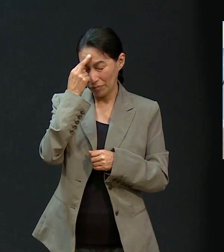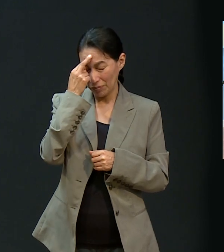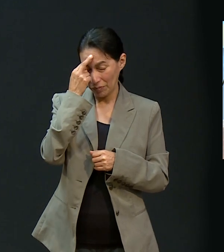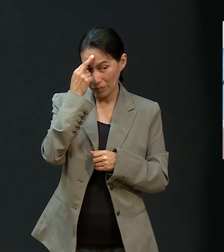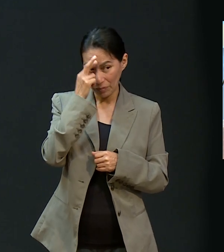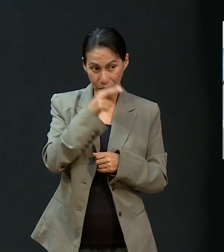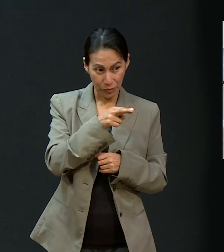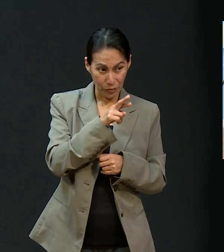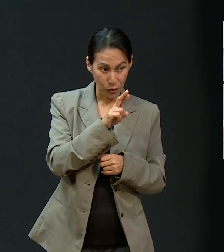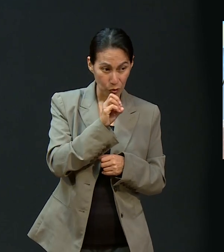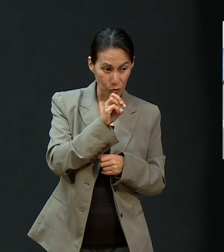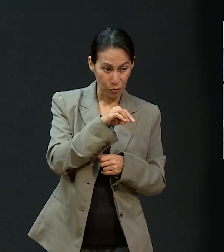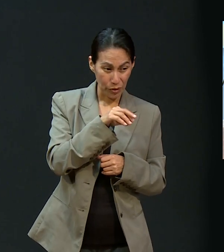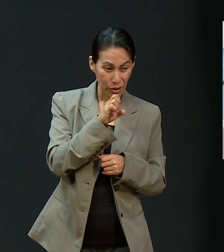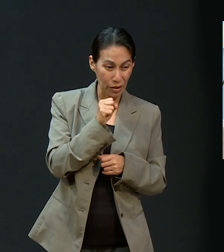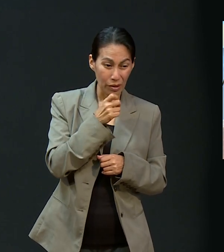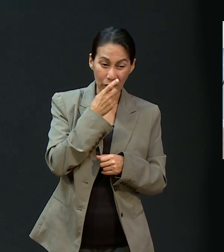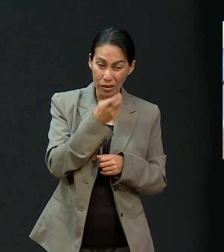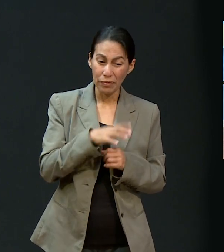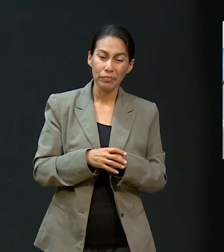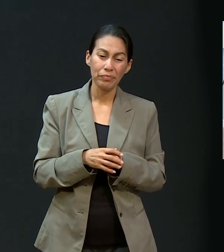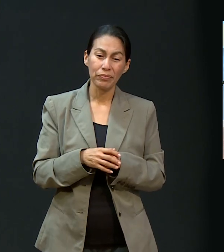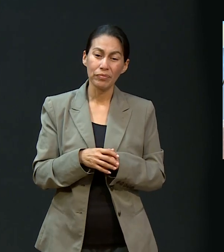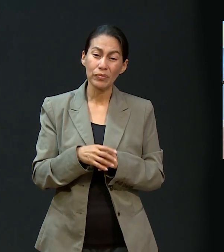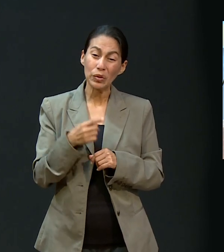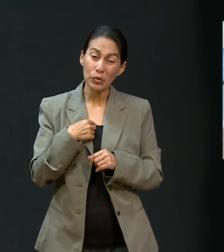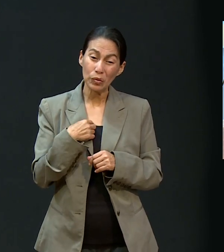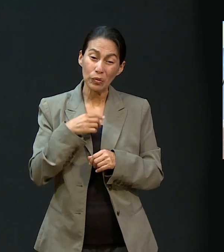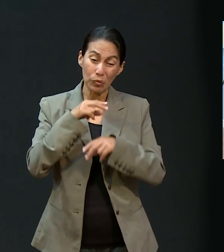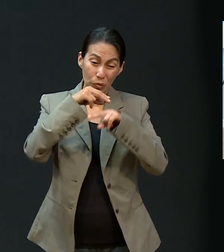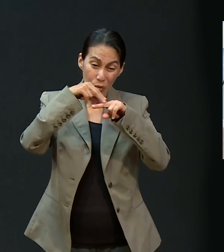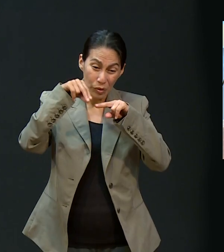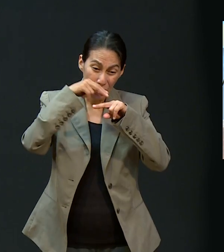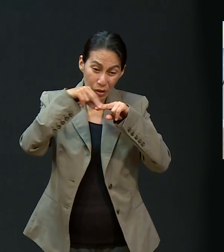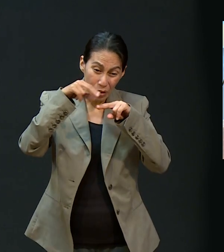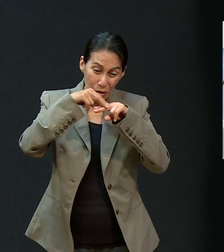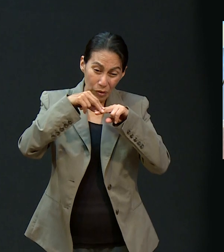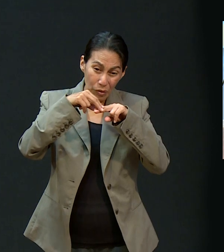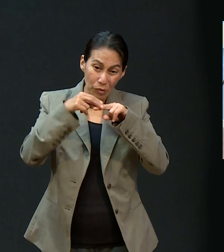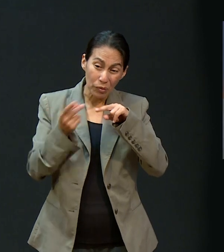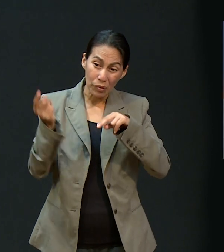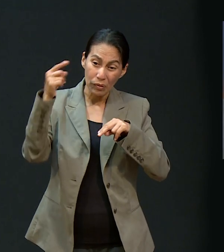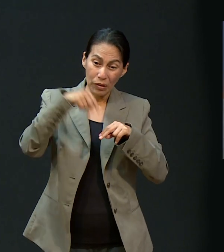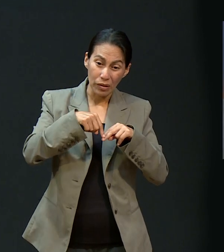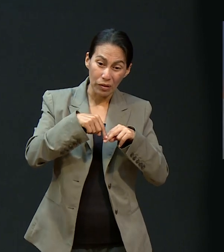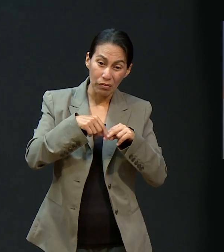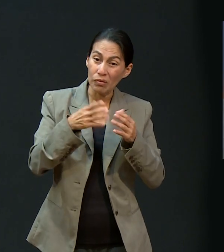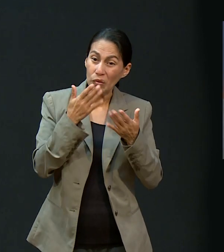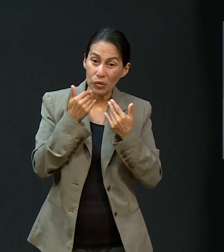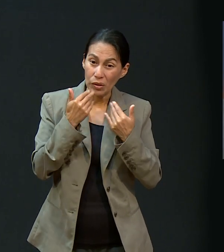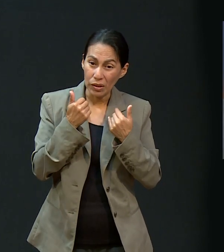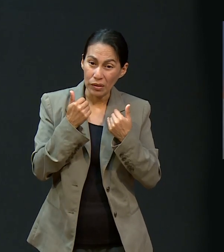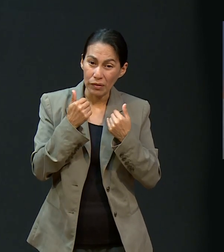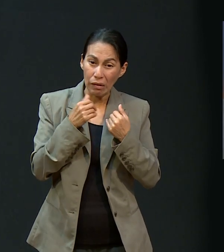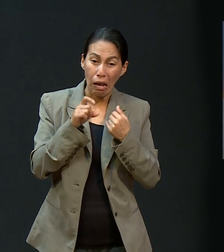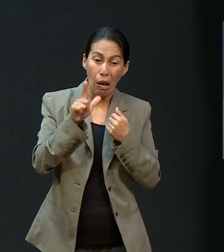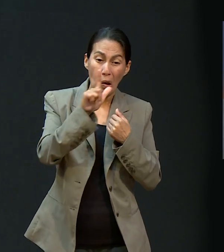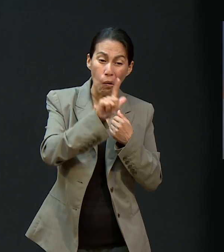platicaba con Romina y le decía, tengo que comprar el boleto para venir. No